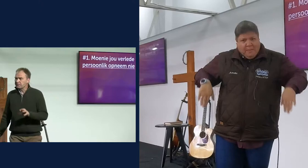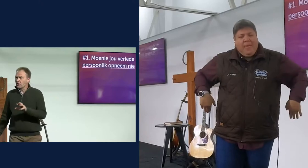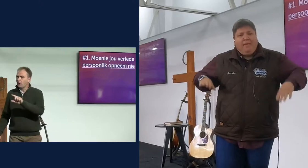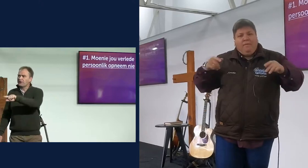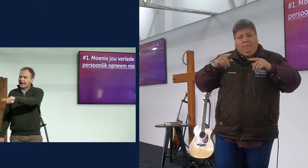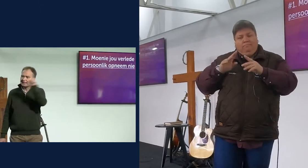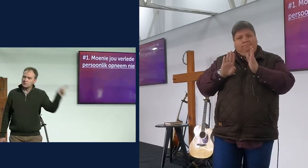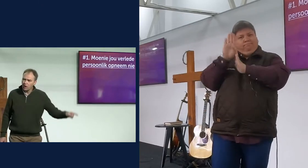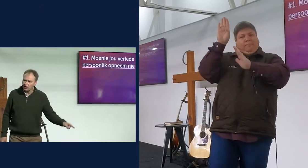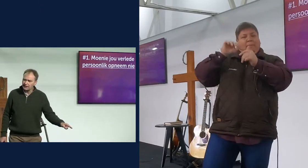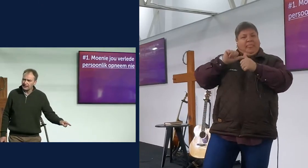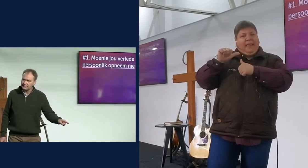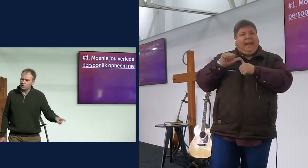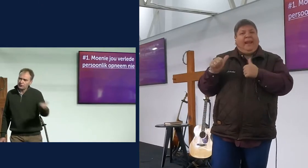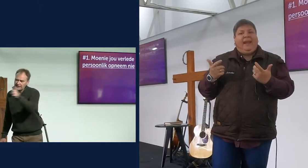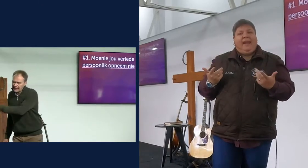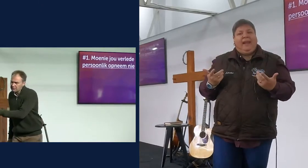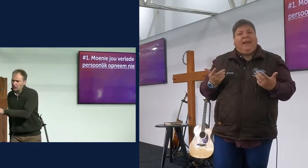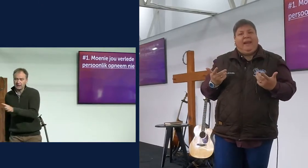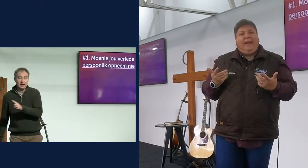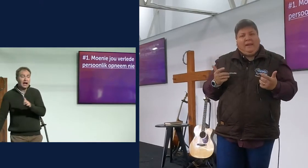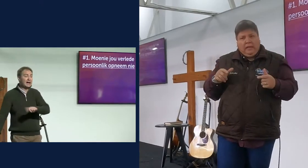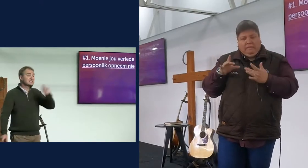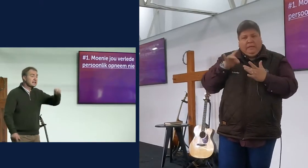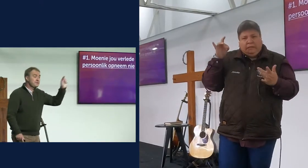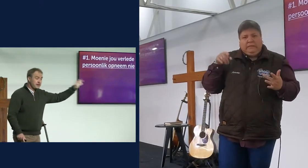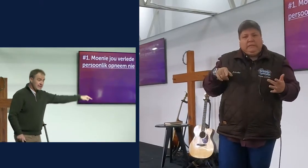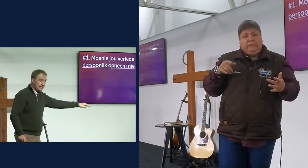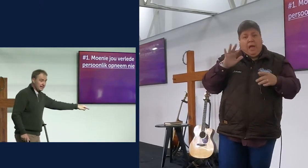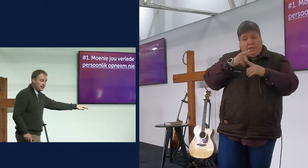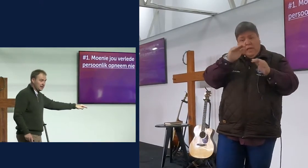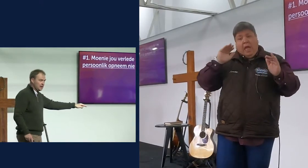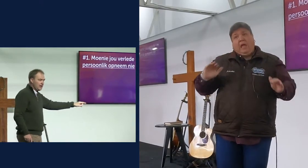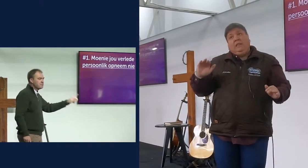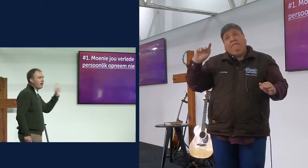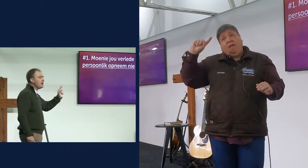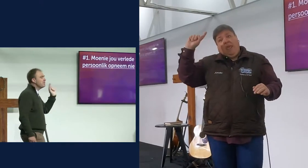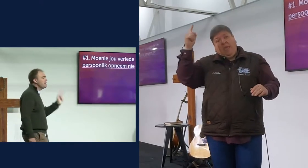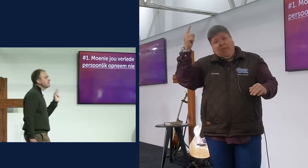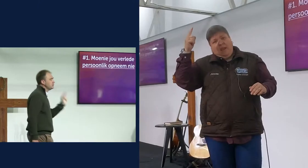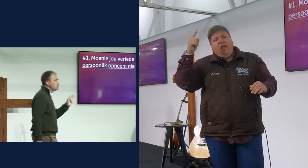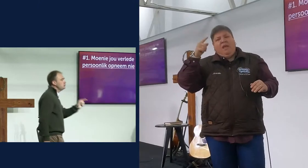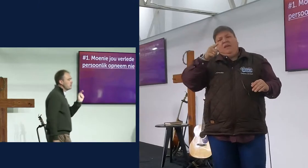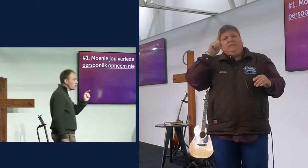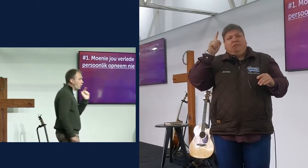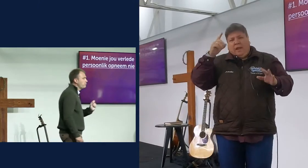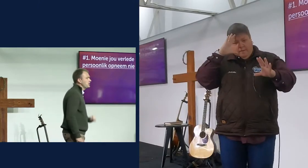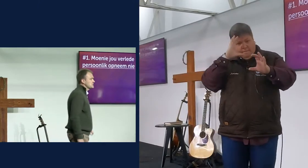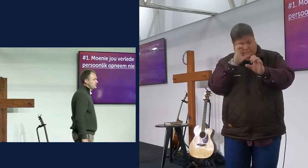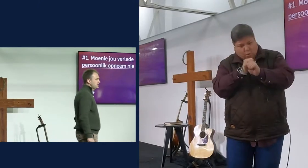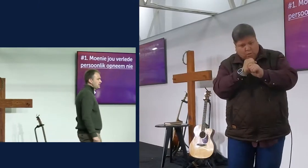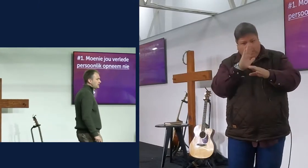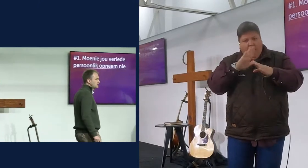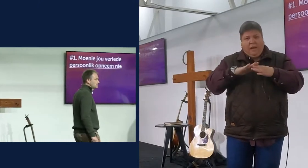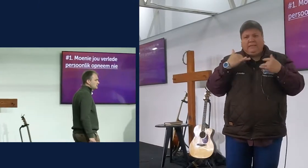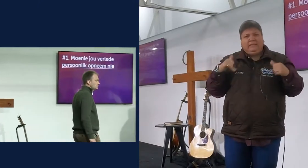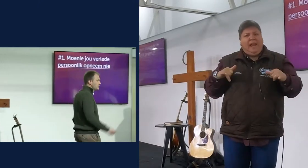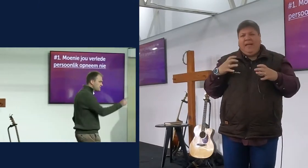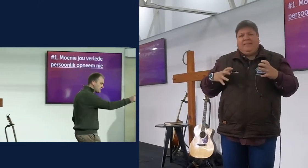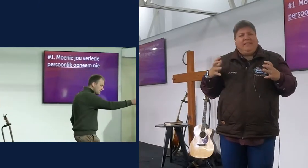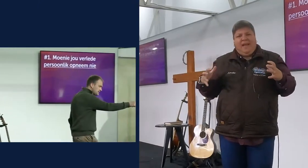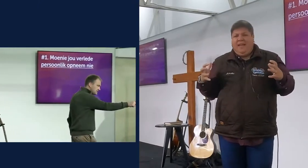want, of jy dit gaan maak in die leven, of jy dit nie gaan maak nie, as kind van die Heere, het baie minder te doen met jou opvoeding, is wat jy denk,